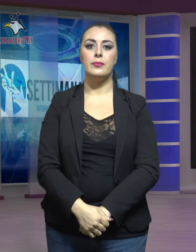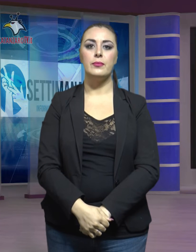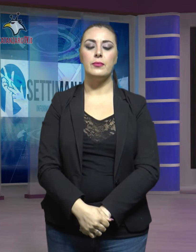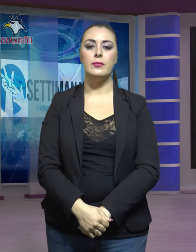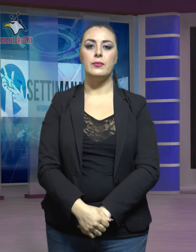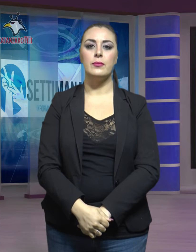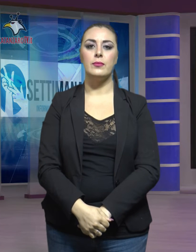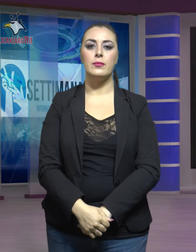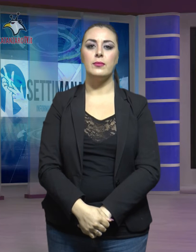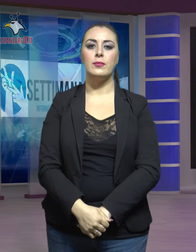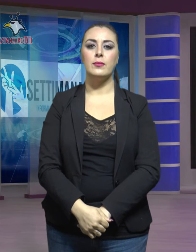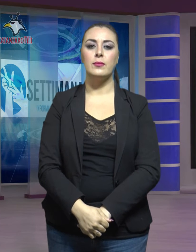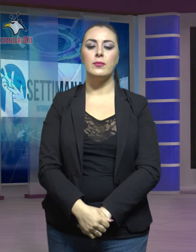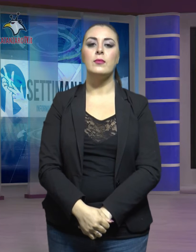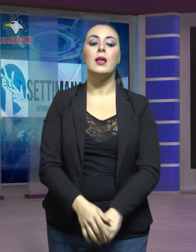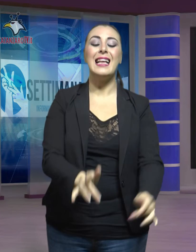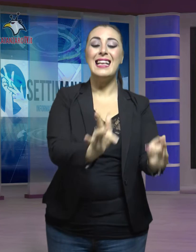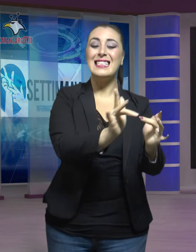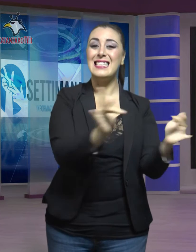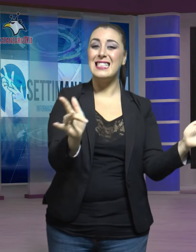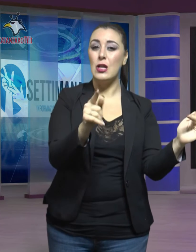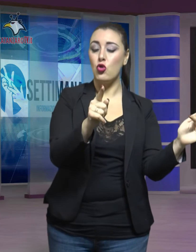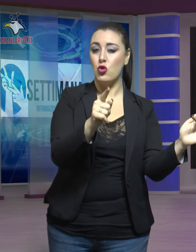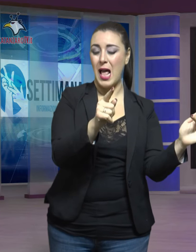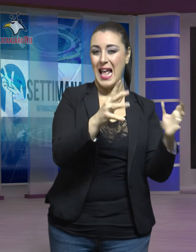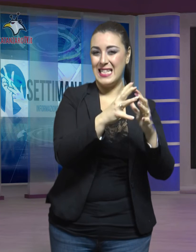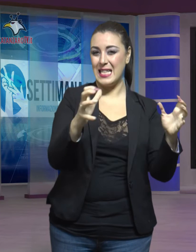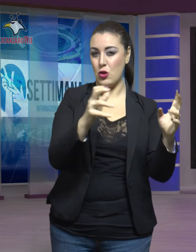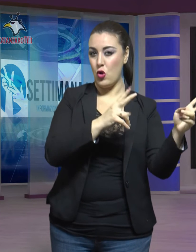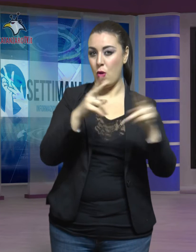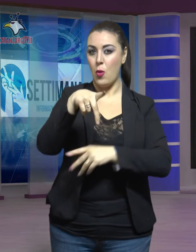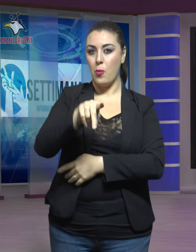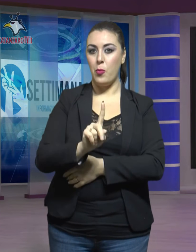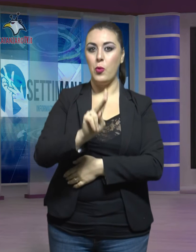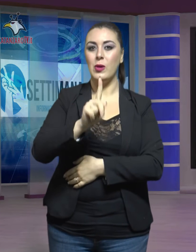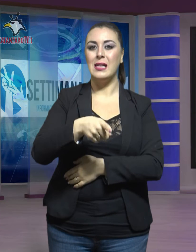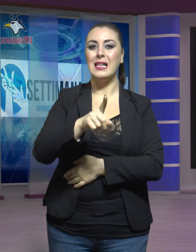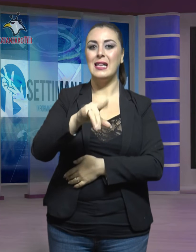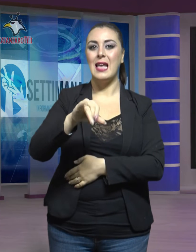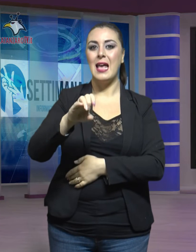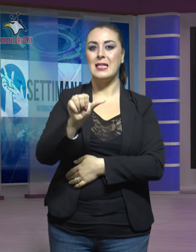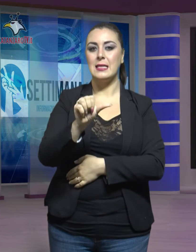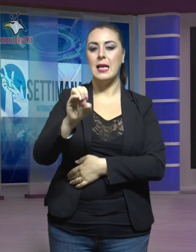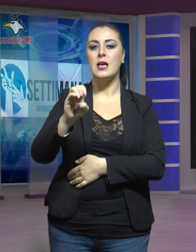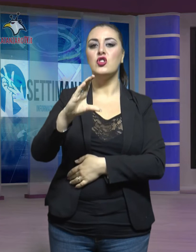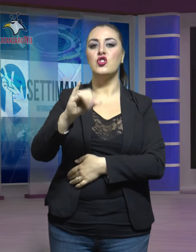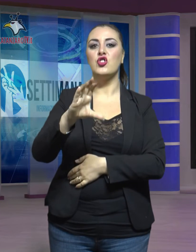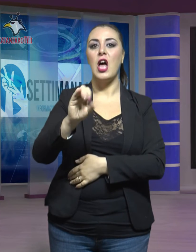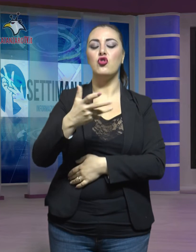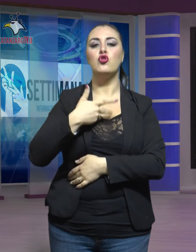sul sito dell'azienda ospedaliera pugliese Ciaccio di Catanzaro i calendari dei